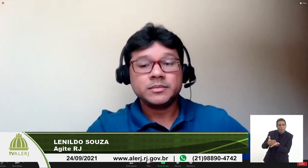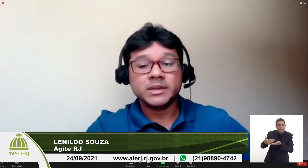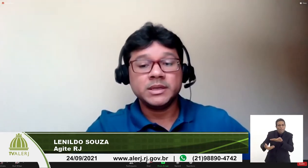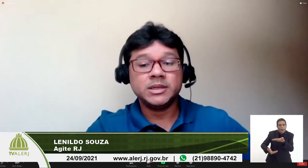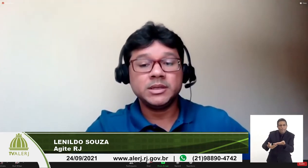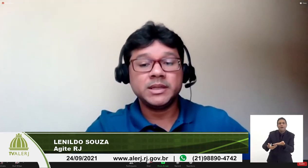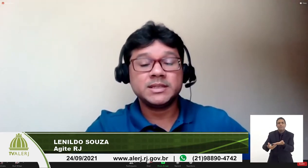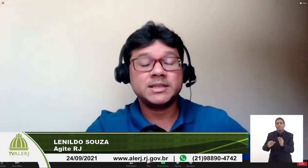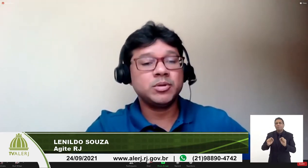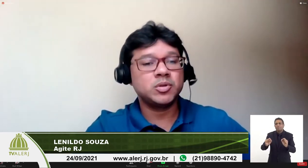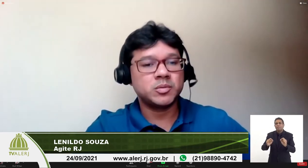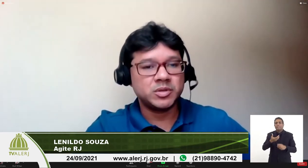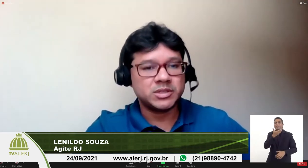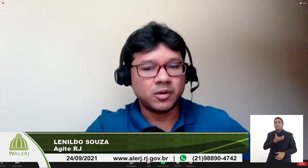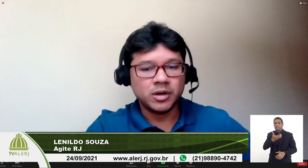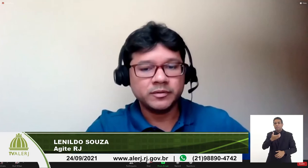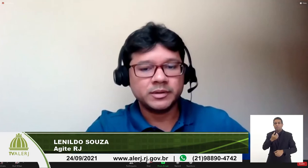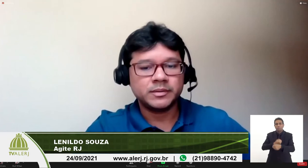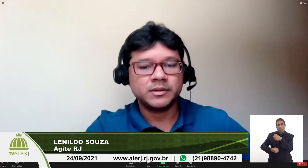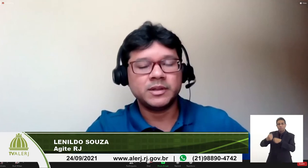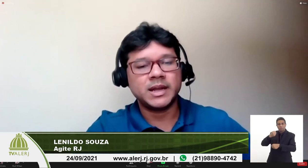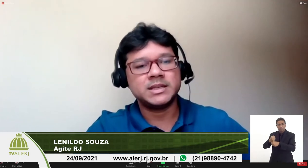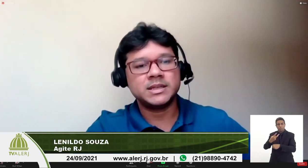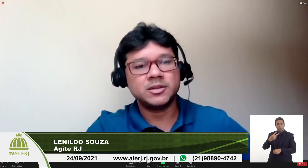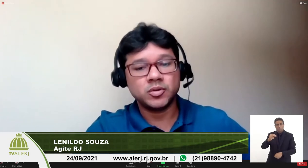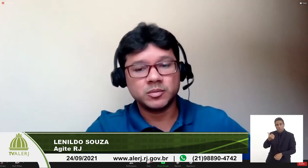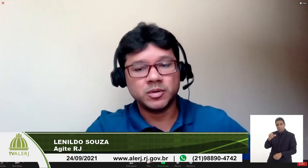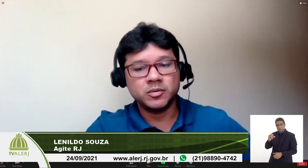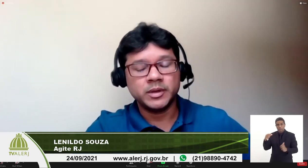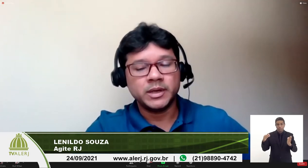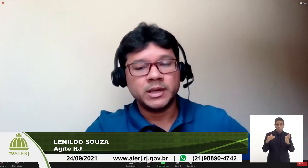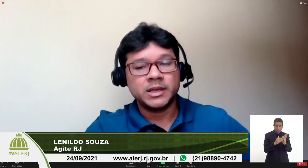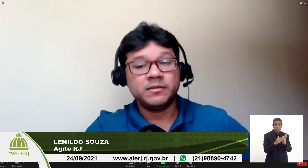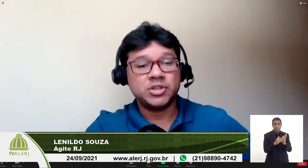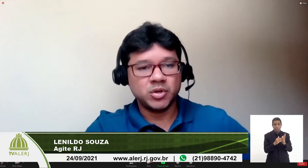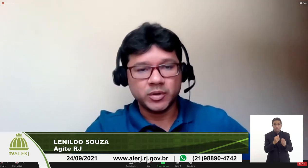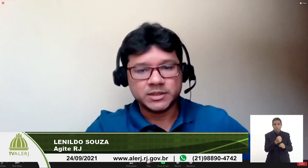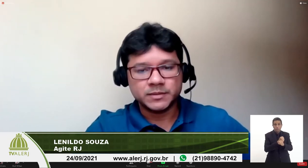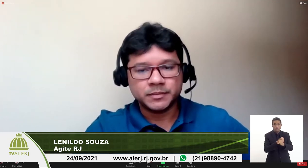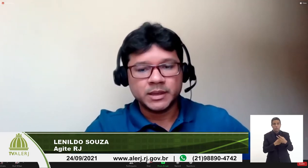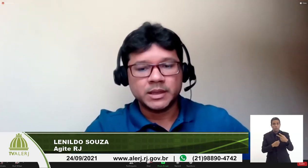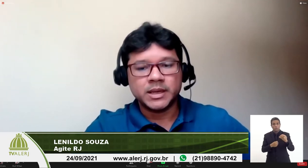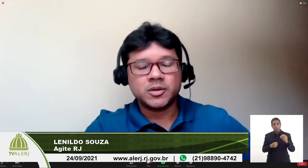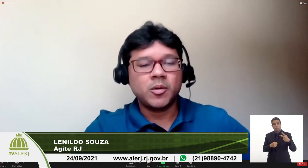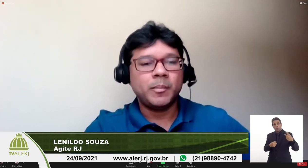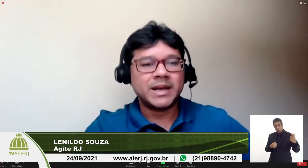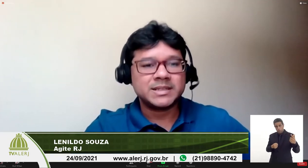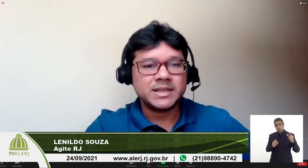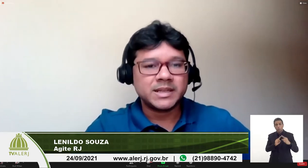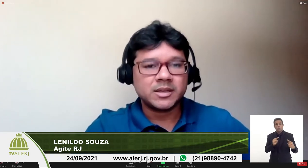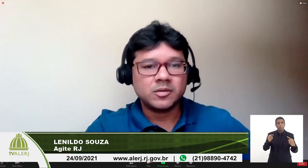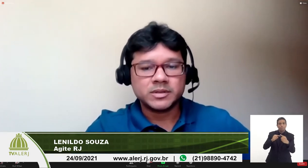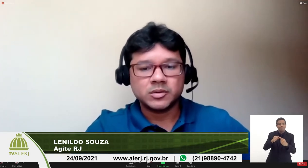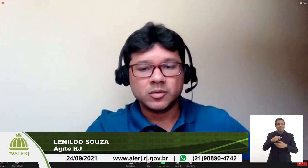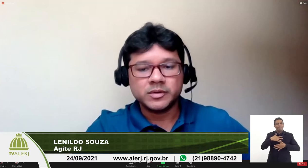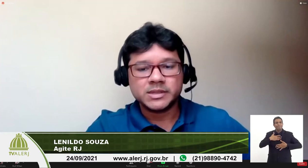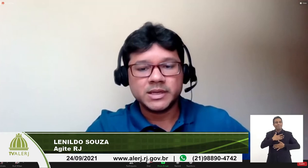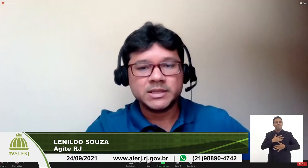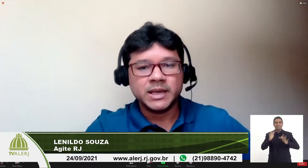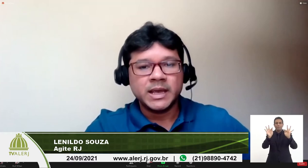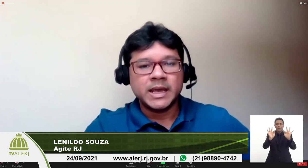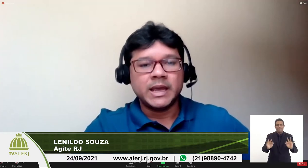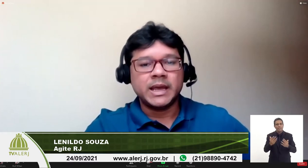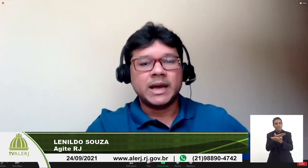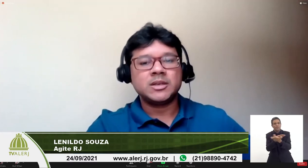em dezembro de 2019 e finaliza em 2022 então é um prazer estar aqui conversando com